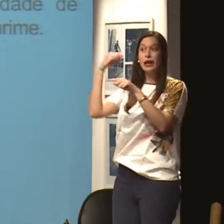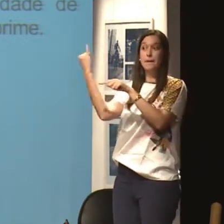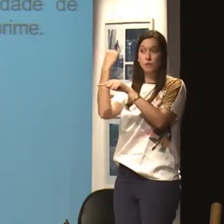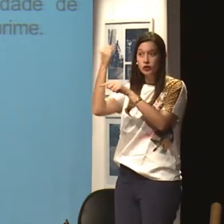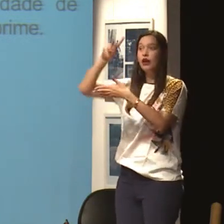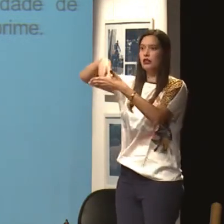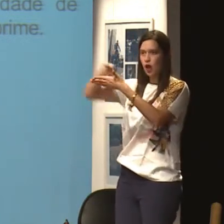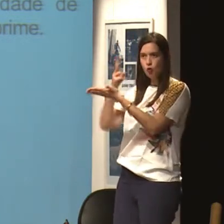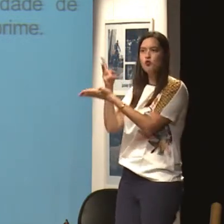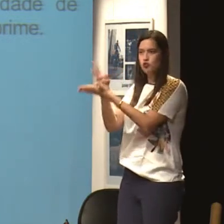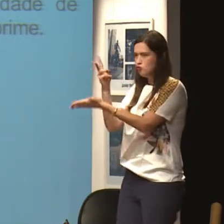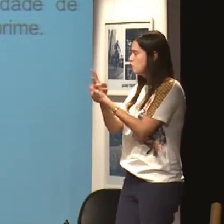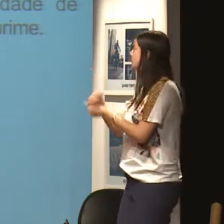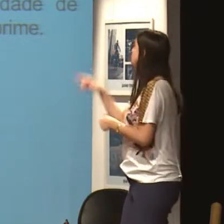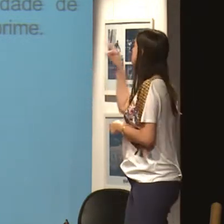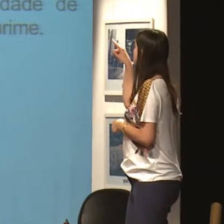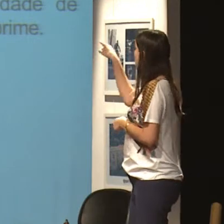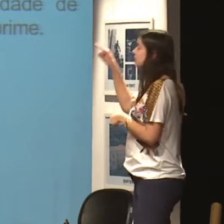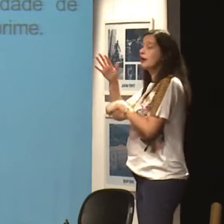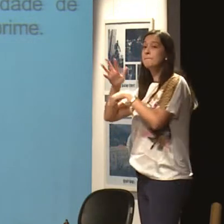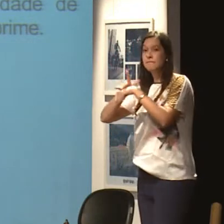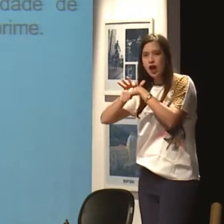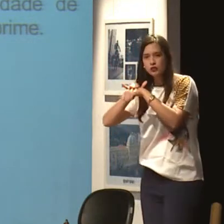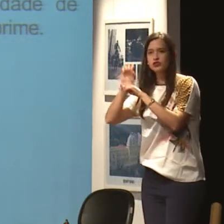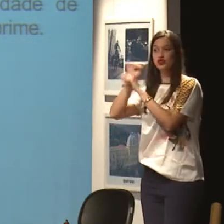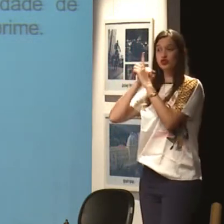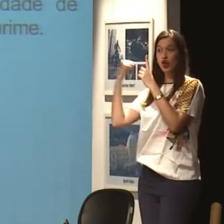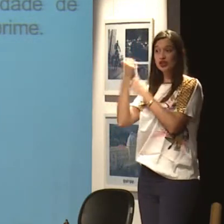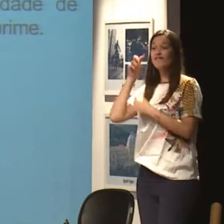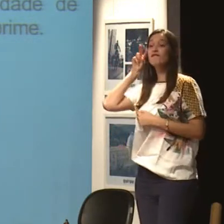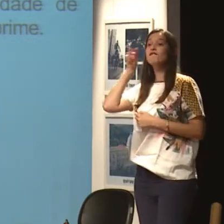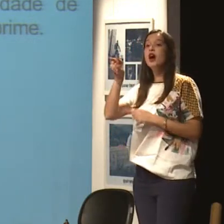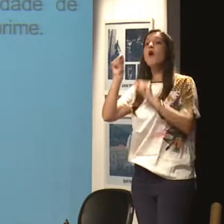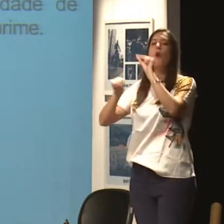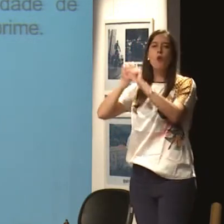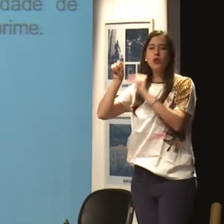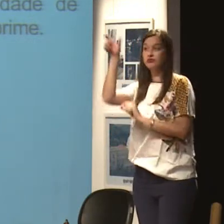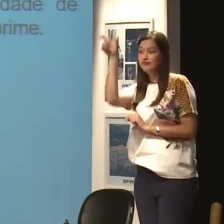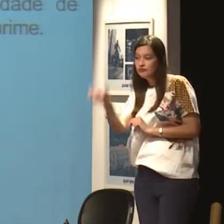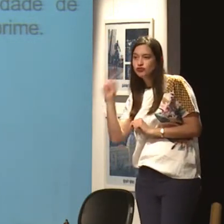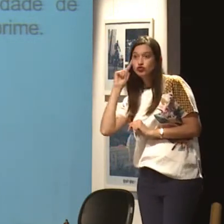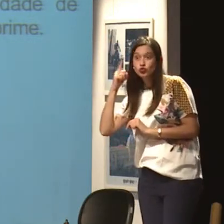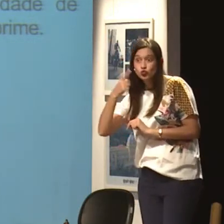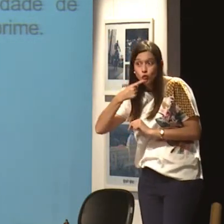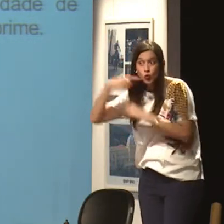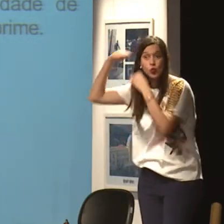Quem faz letras de livros também tem contato, né, acesso ao livro dele. E ele fala sobre a questão patológica da